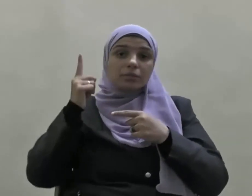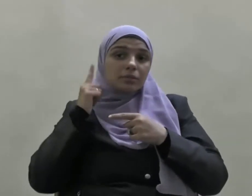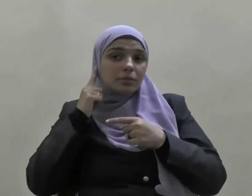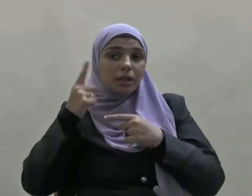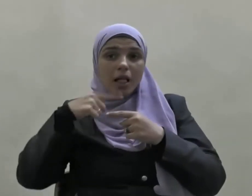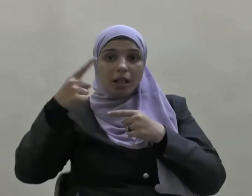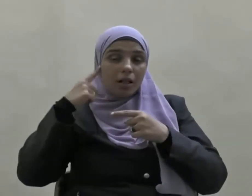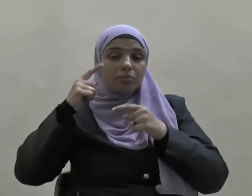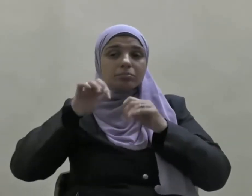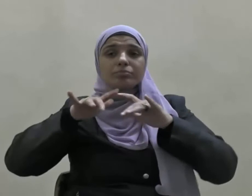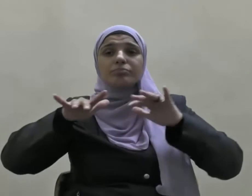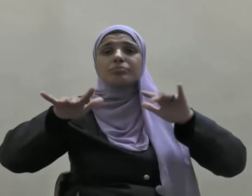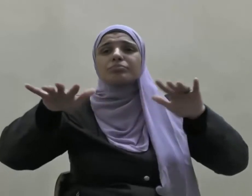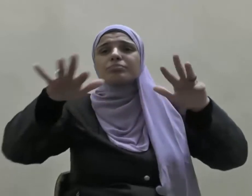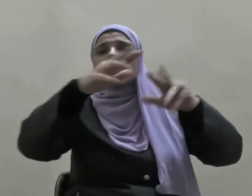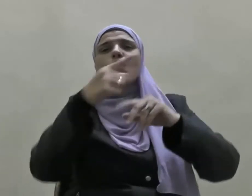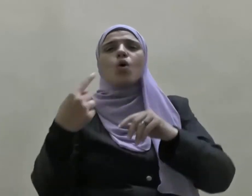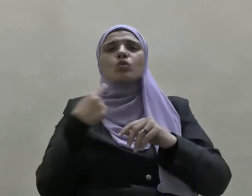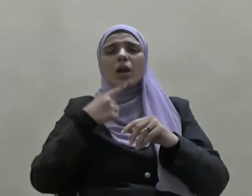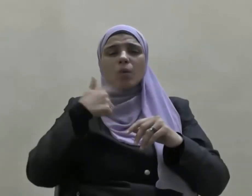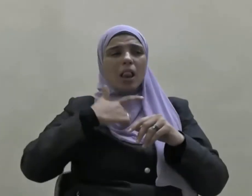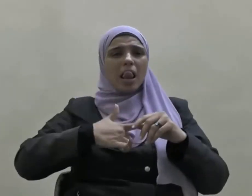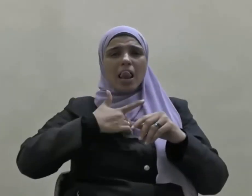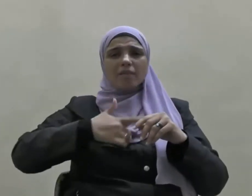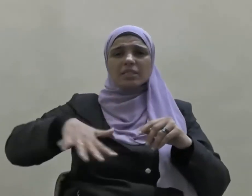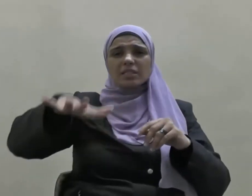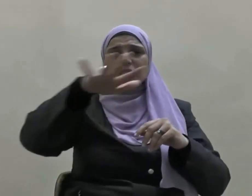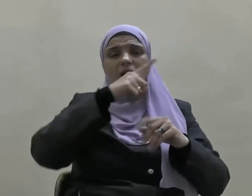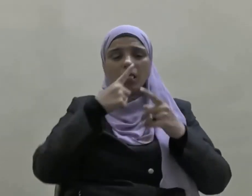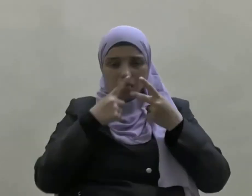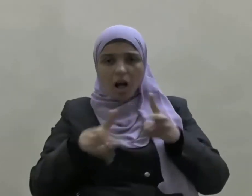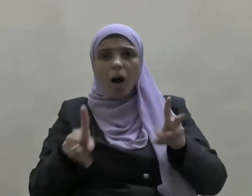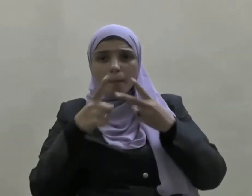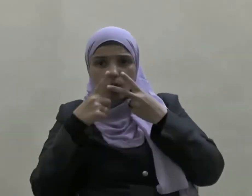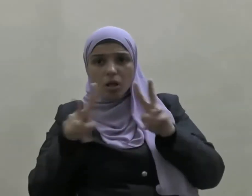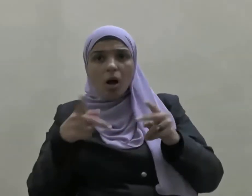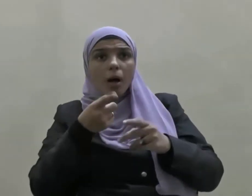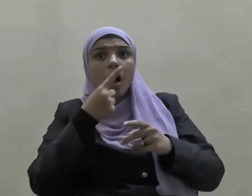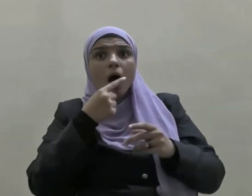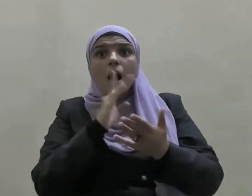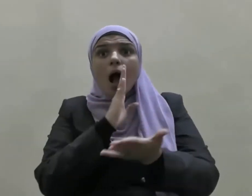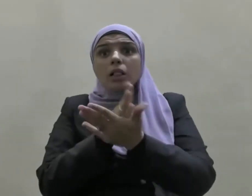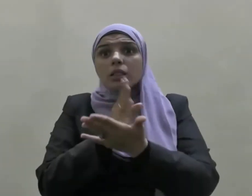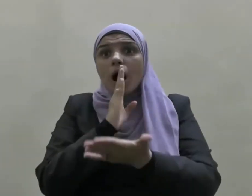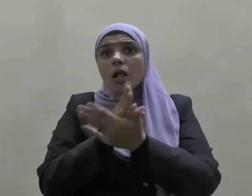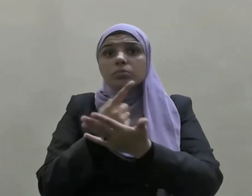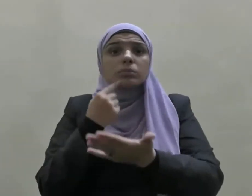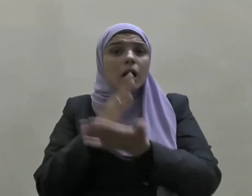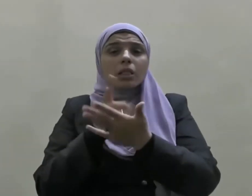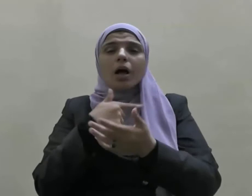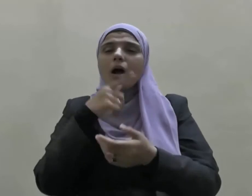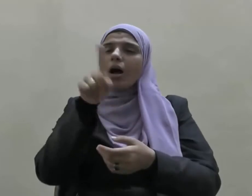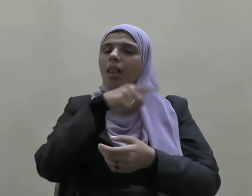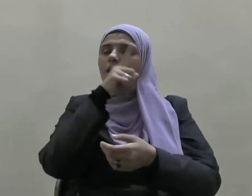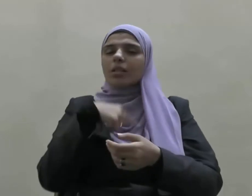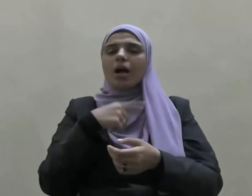تصغى إليها ولفوس تتقبلها وتصدقها قال